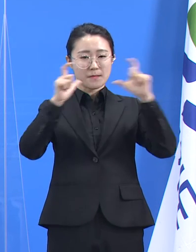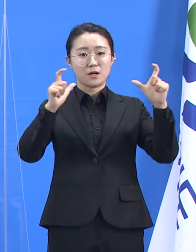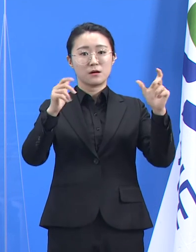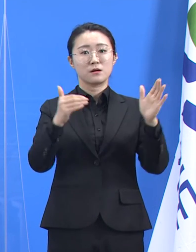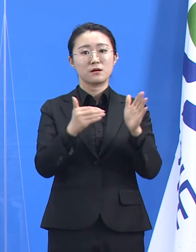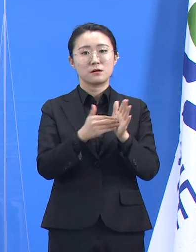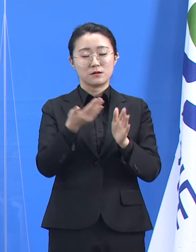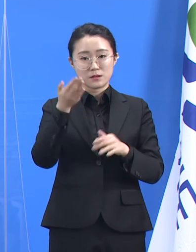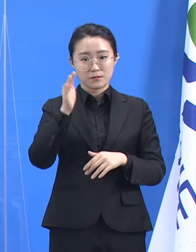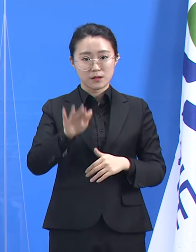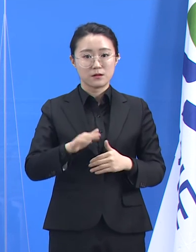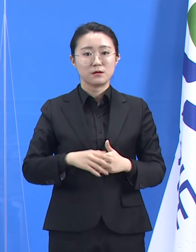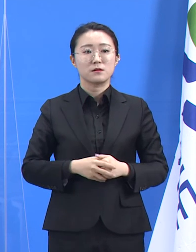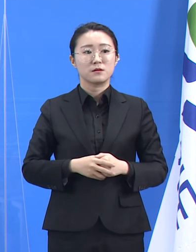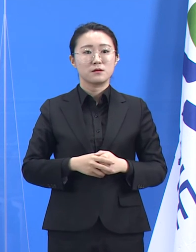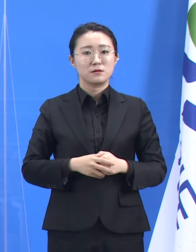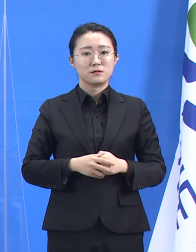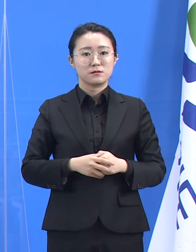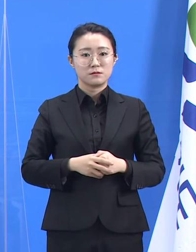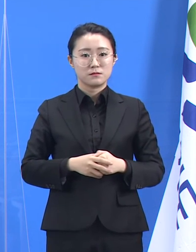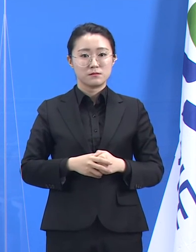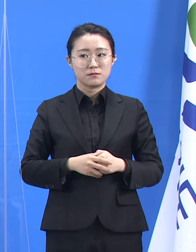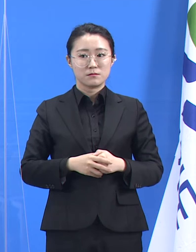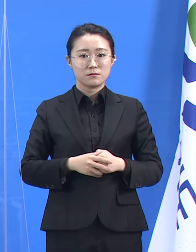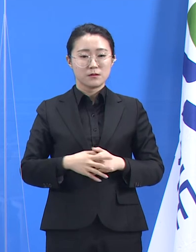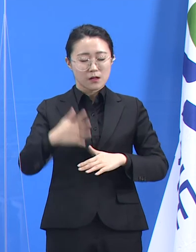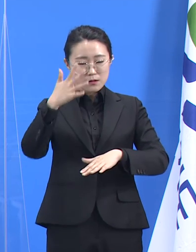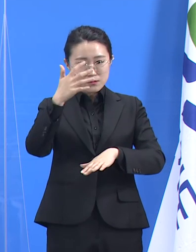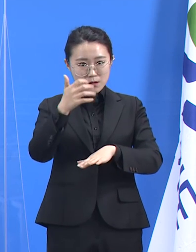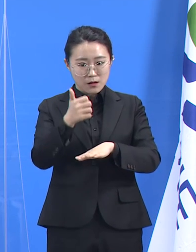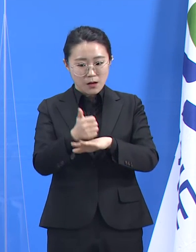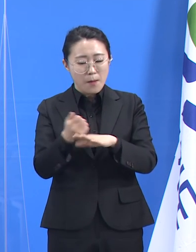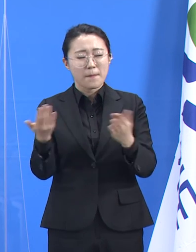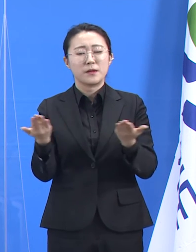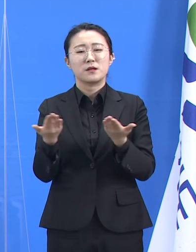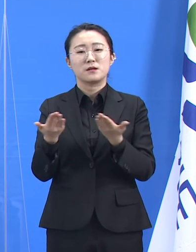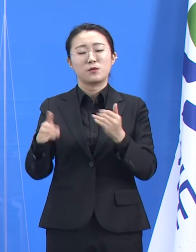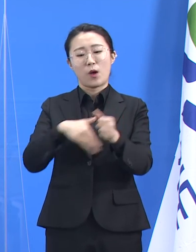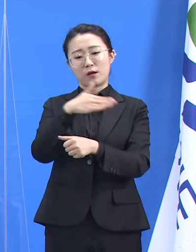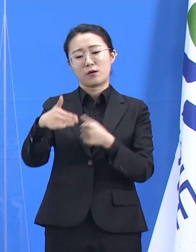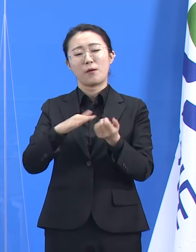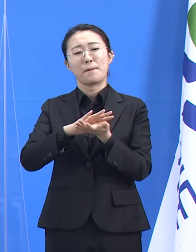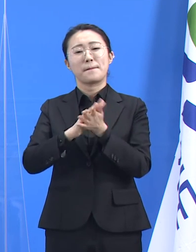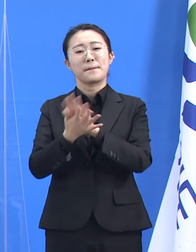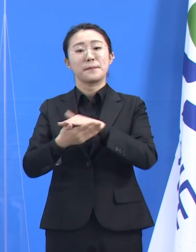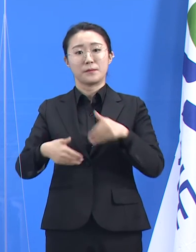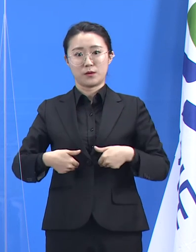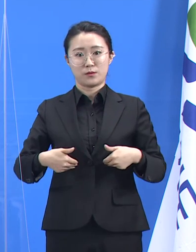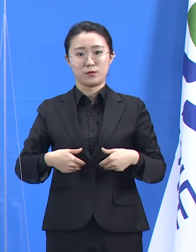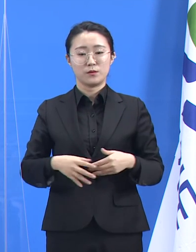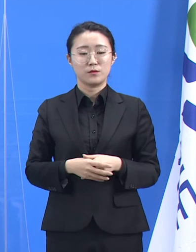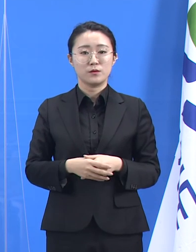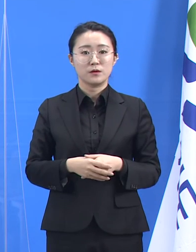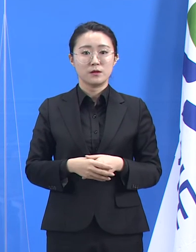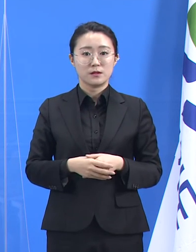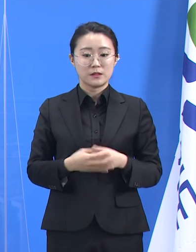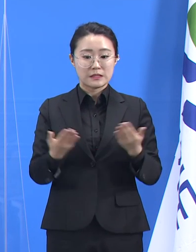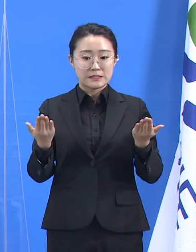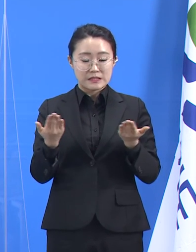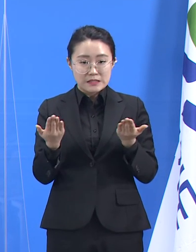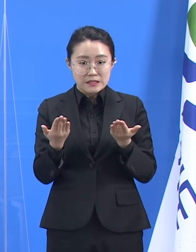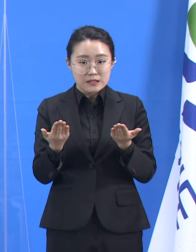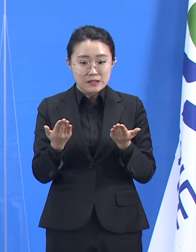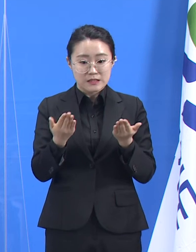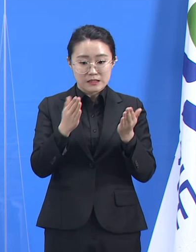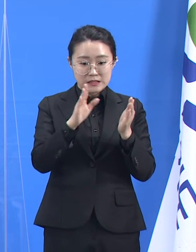궁극적으로는 노동환경이 개선되어야 합니다. 근무시간의 작업장뿐 아니라 휴게시간의